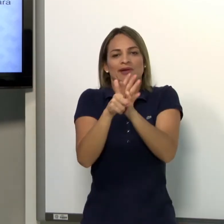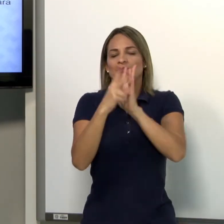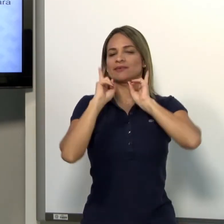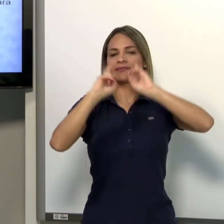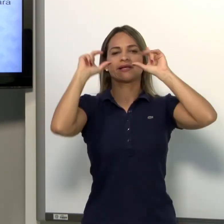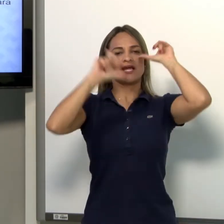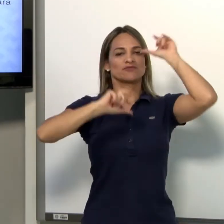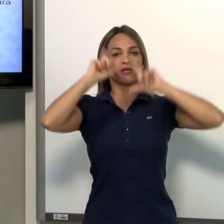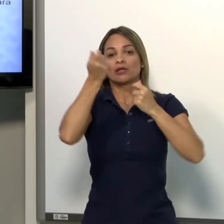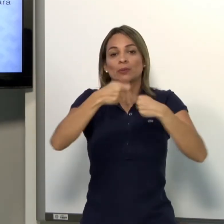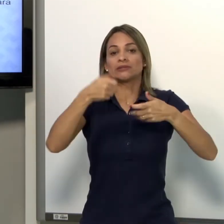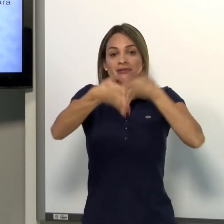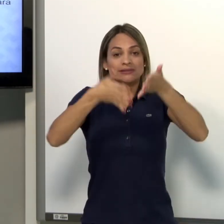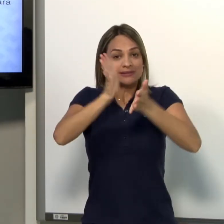Porque a expressão deixa muito claro.